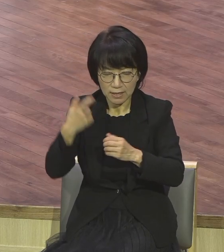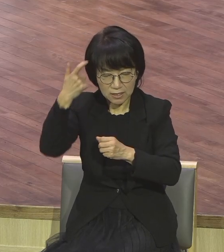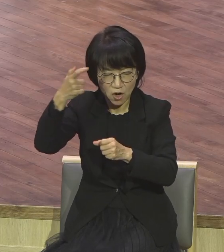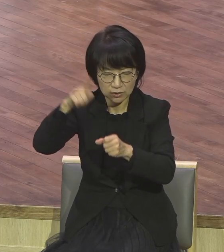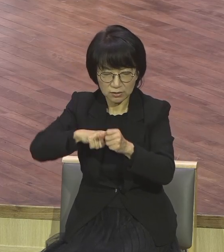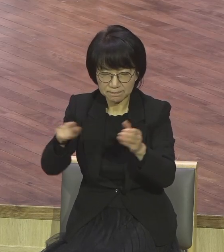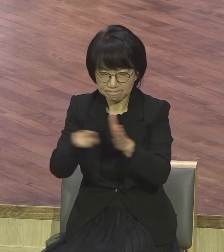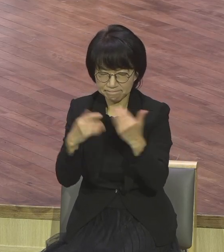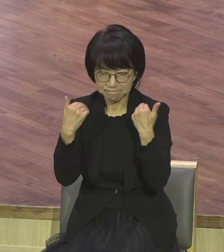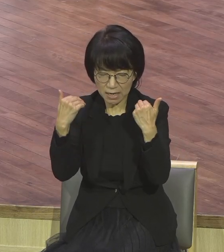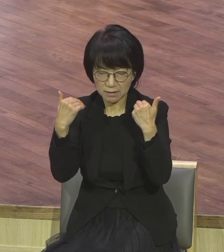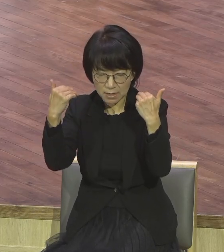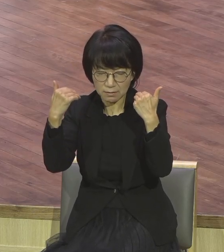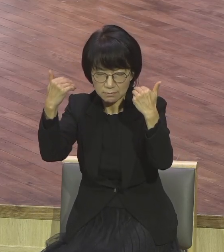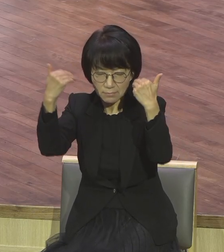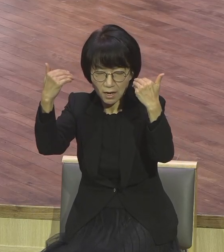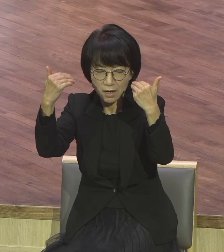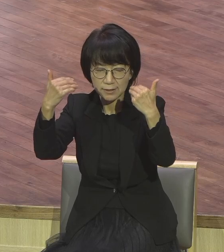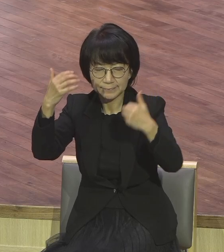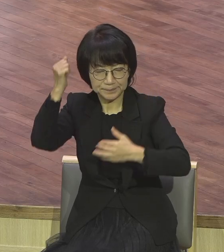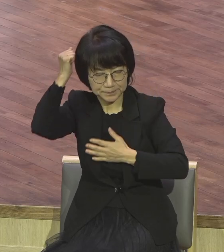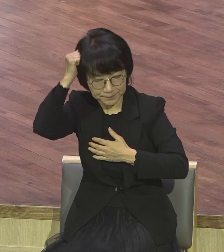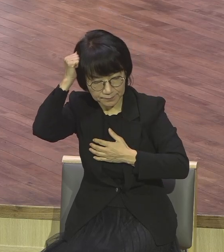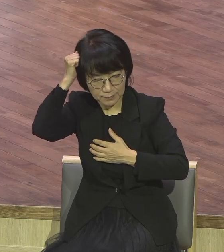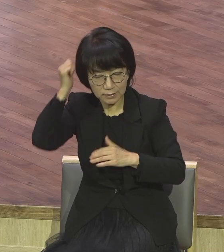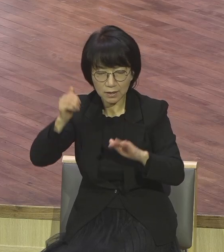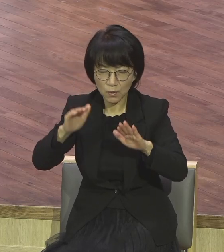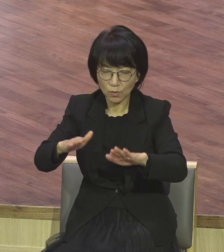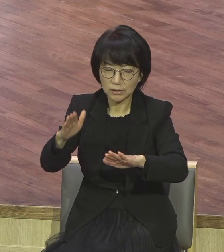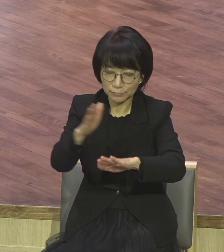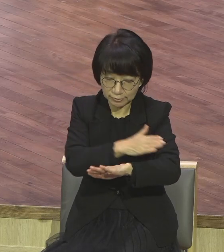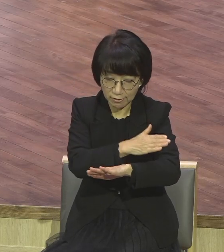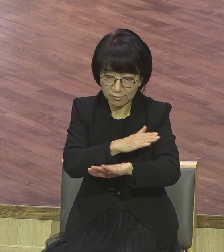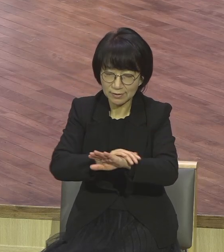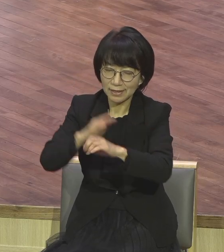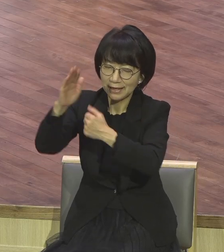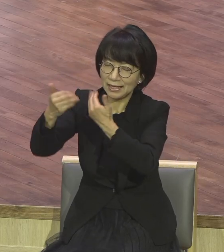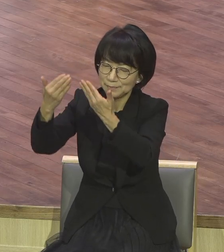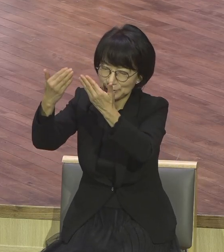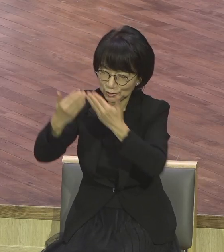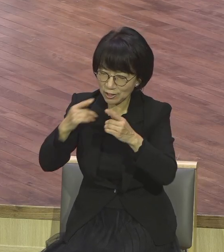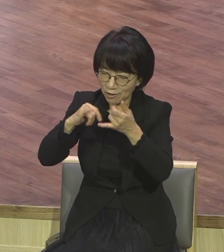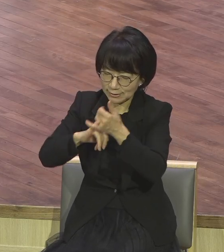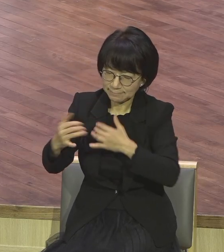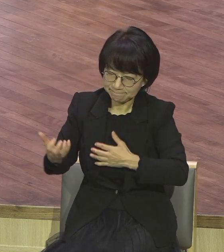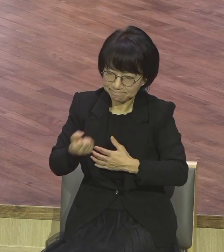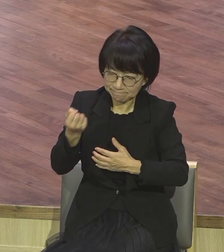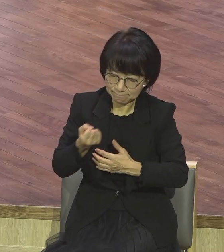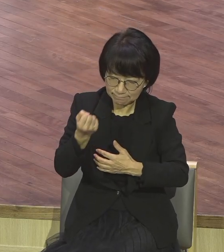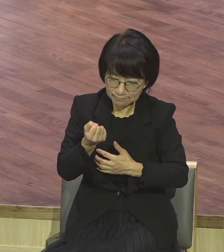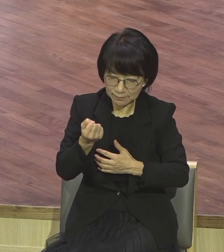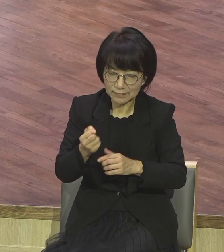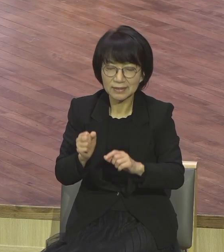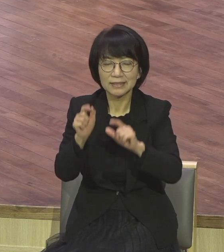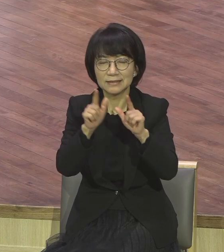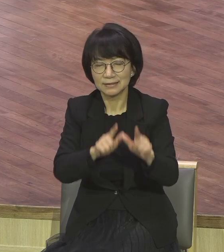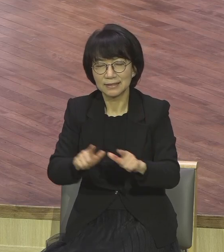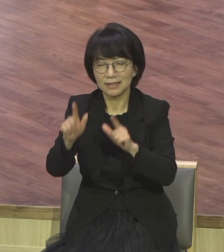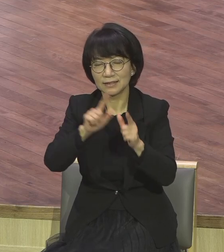영의 눈을 뜨고 힘차게 오늘부터 참으로 하나님의 신은 이 언약 잡고 정인된 삶을 사는 새로운 삶이 시작되게 하야